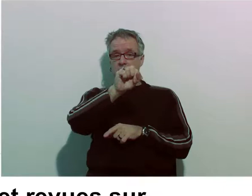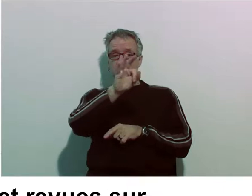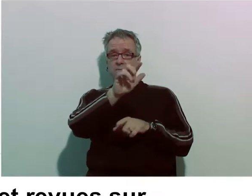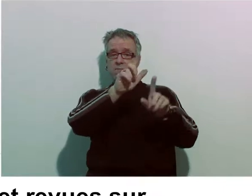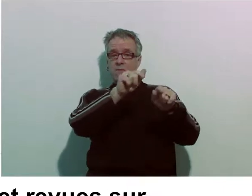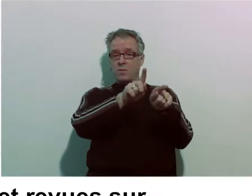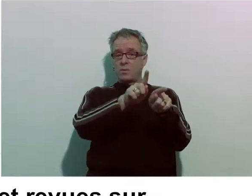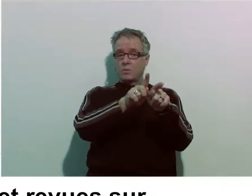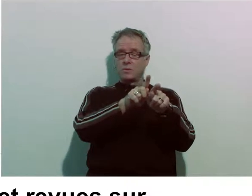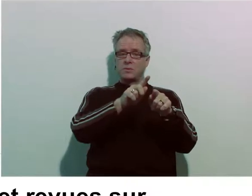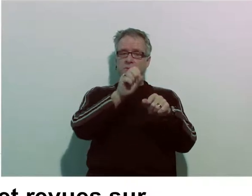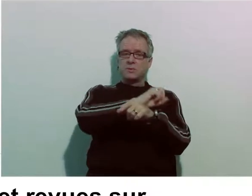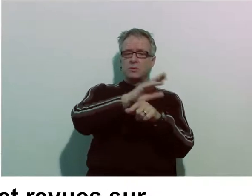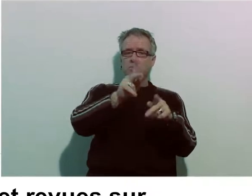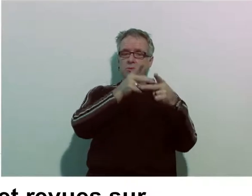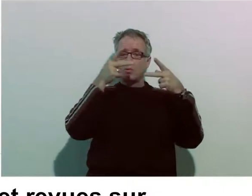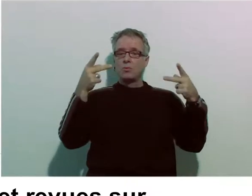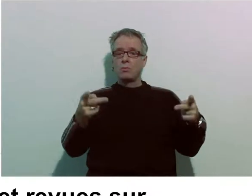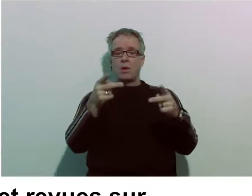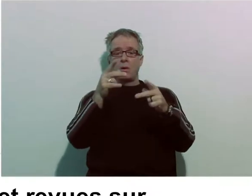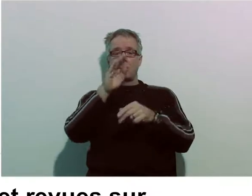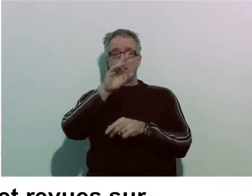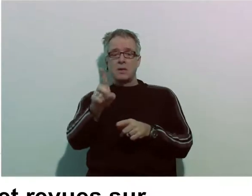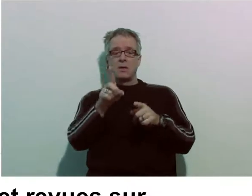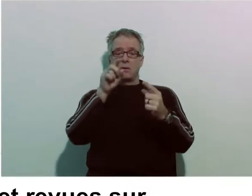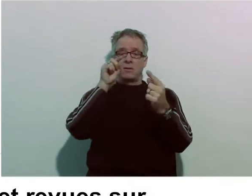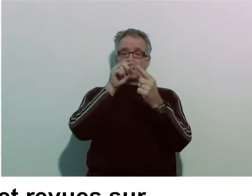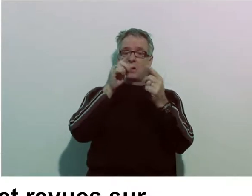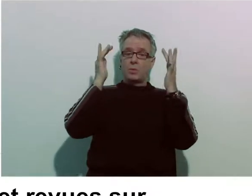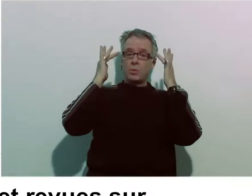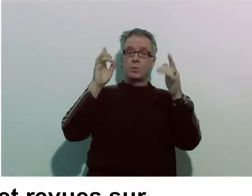des documents et revues sur la culture sourde et la langue des signes.